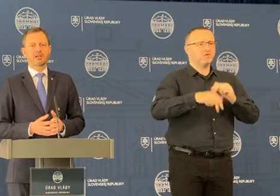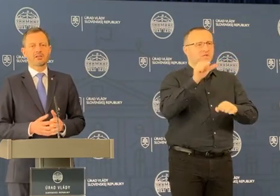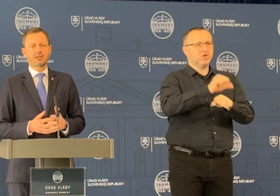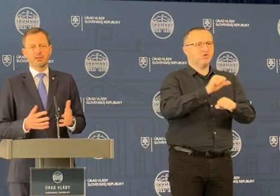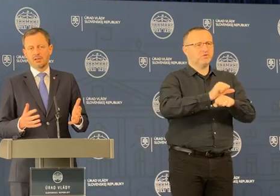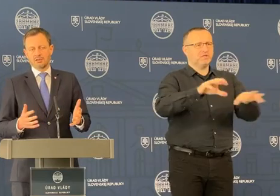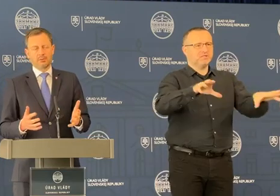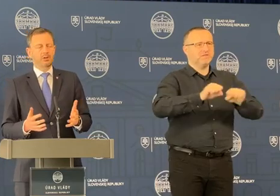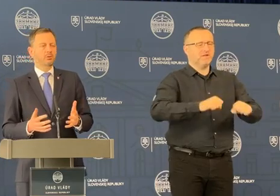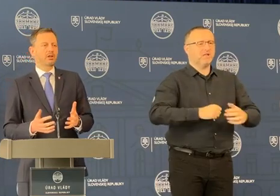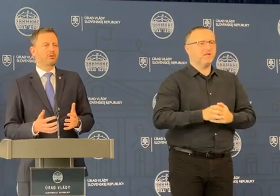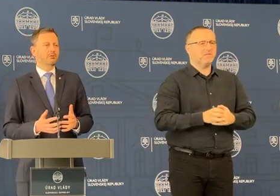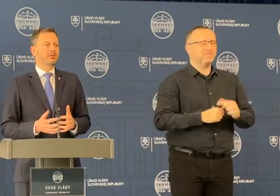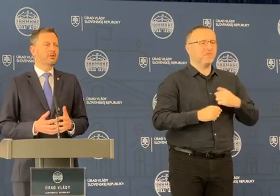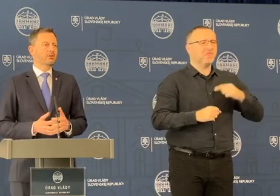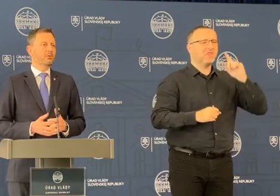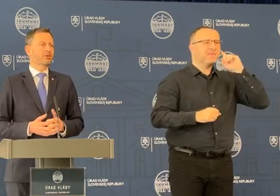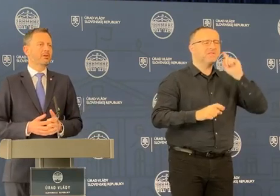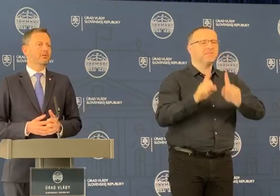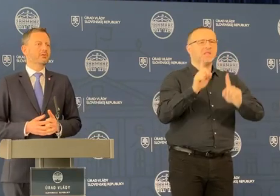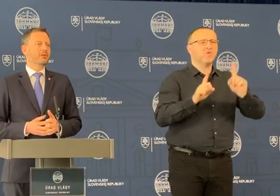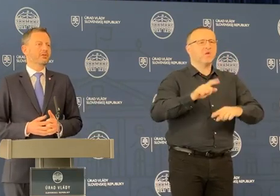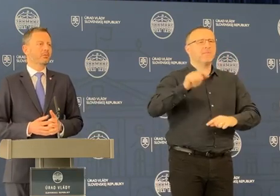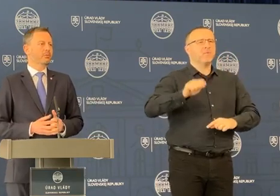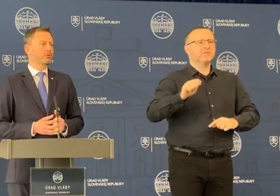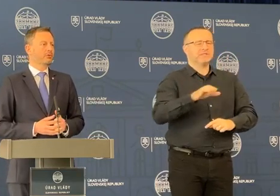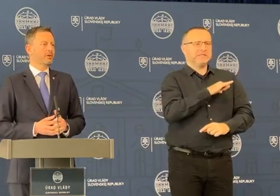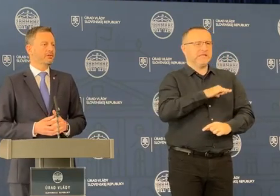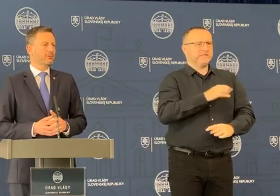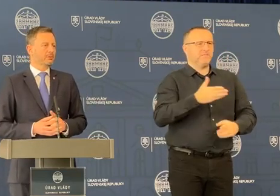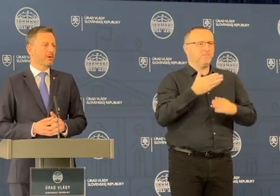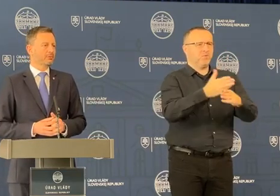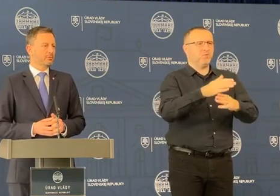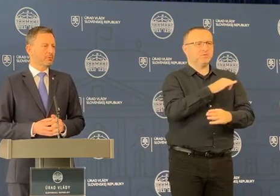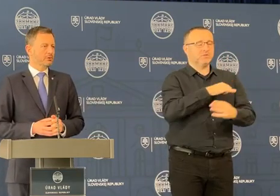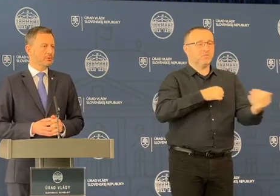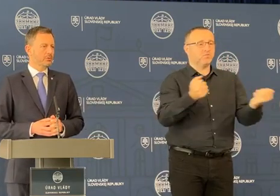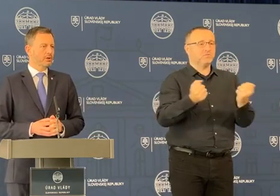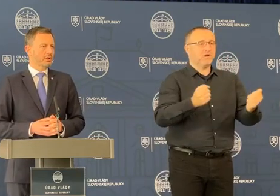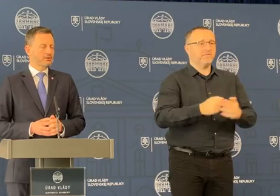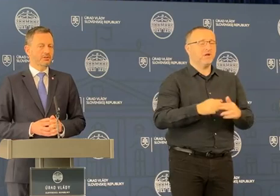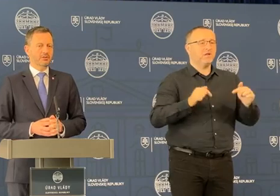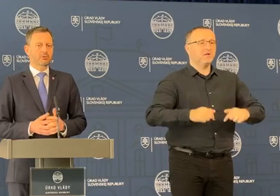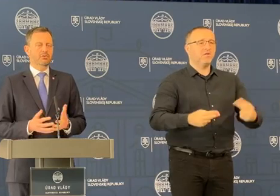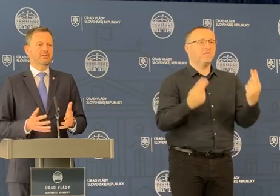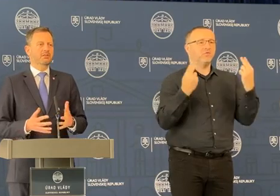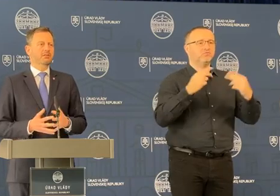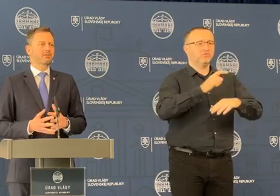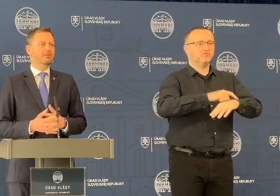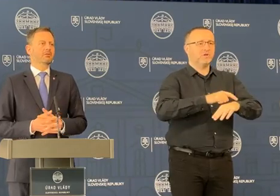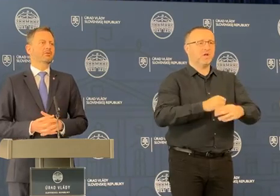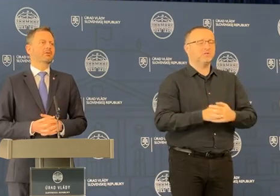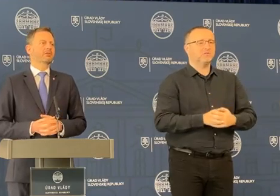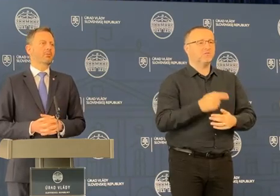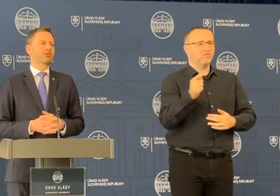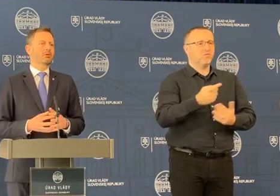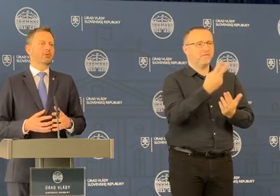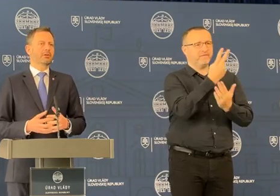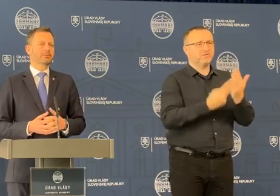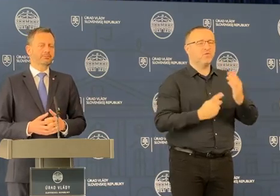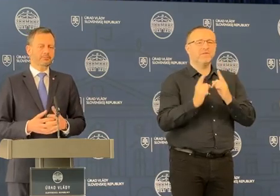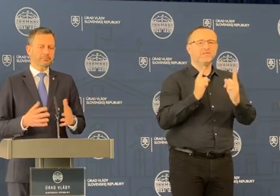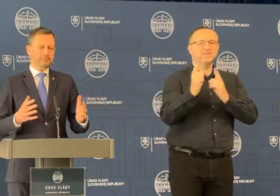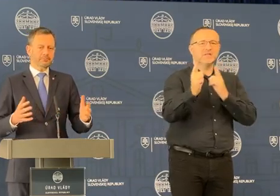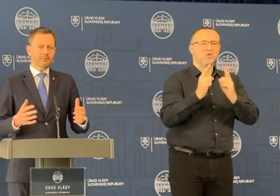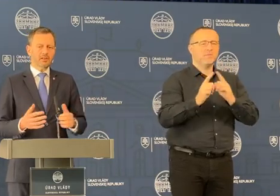týždňa schváliť. Nepredpokladám, že by niektorý poslanec nechcel pomôcť samozprávam v tomto dôležitom čase o to viac, keď je to výsledok zájomných